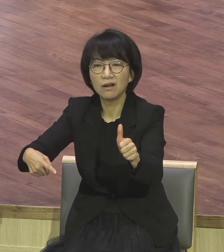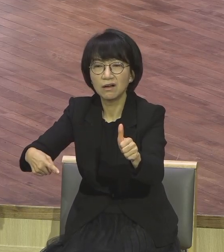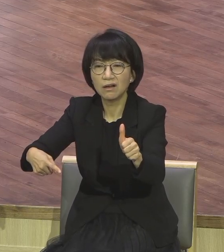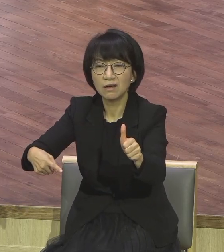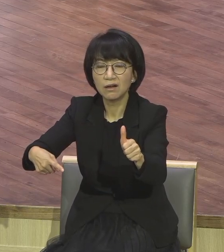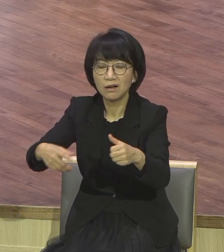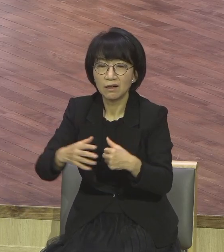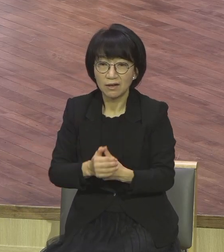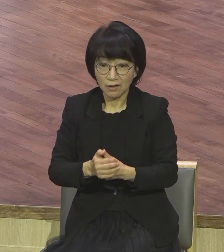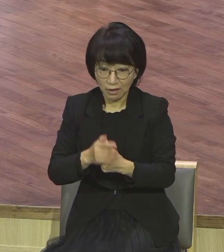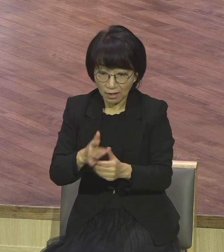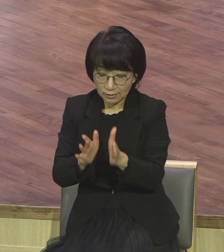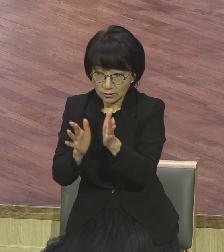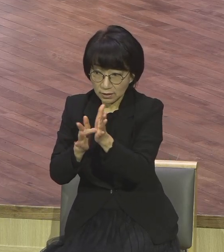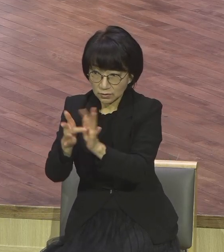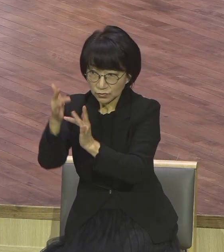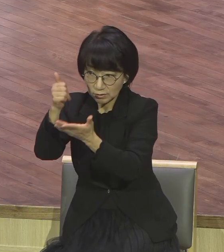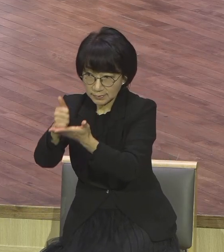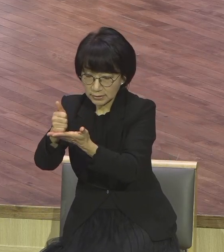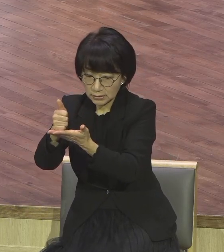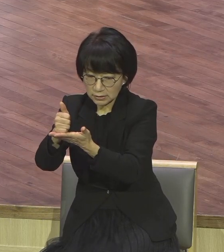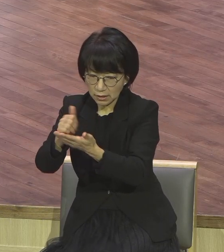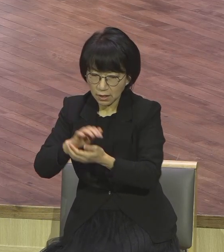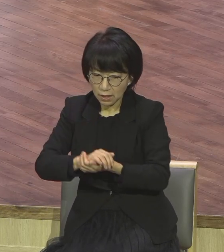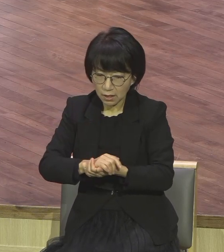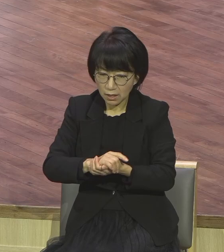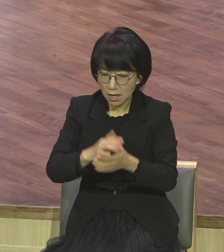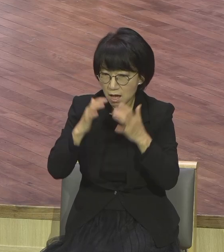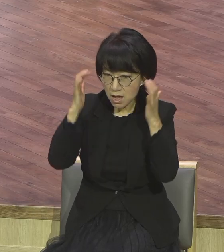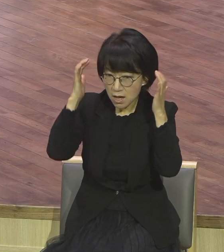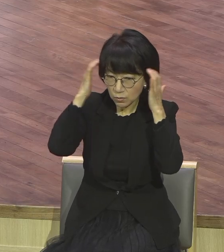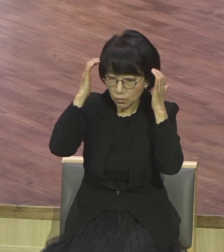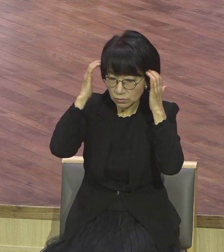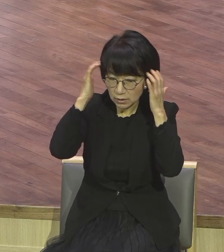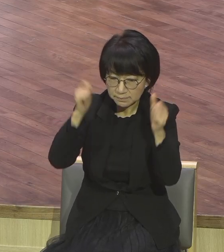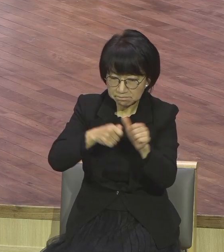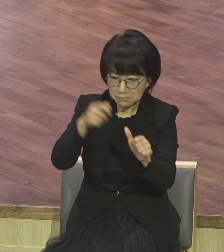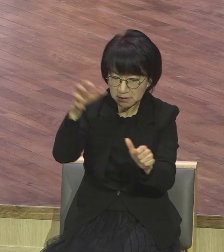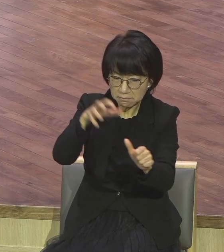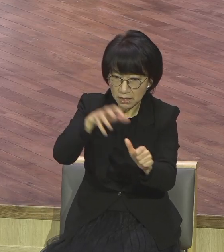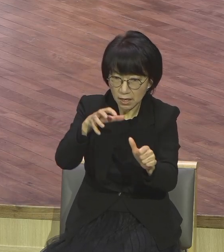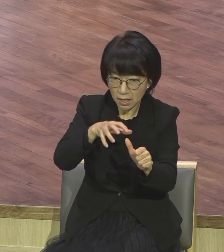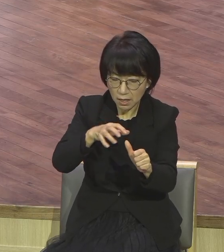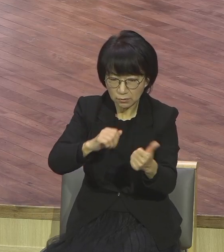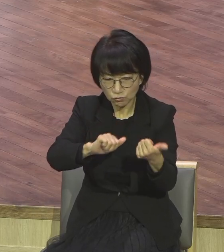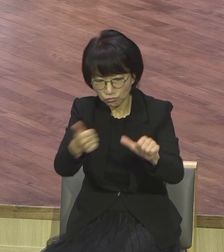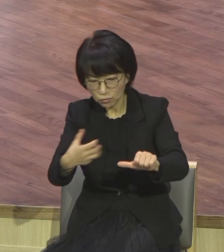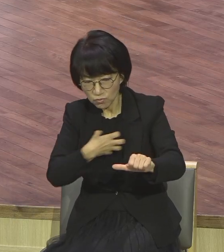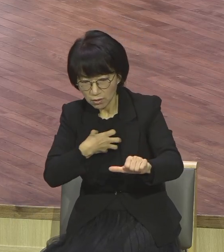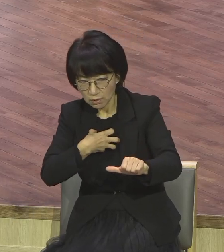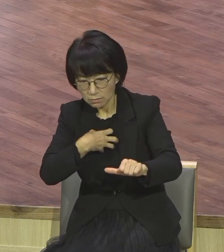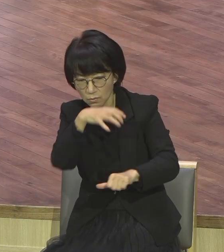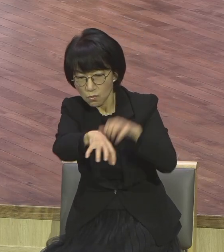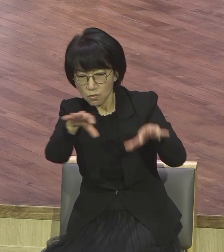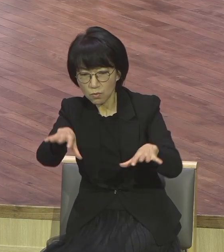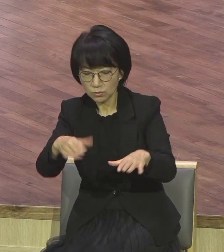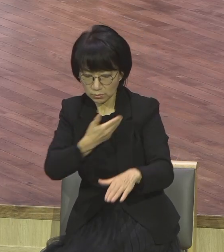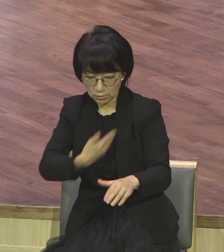핍박 심지어 하나밖에 없는 생명을 잃을 수 있는 상황 속으로 왜 제자들 보내셨느냐 이 얘기예요. 죽을 줄